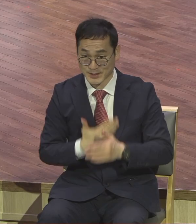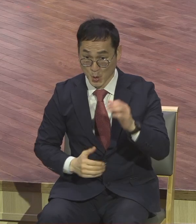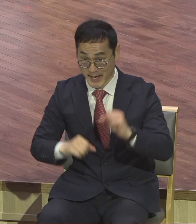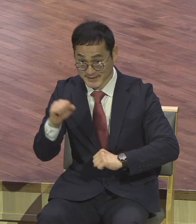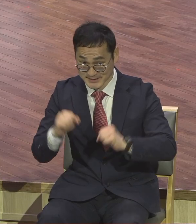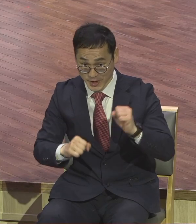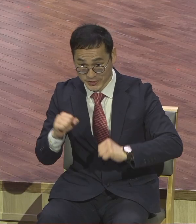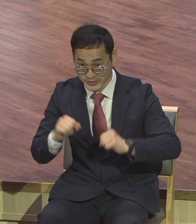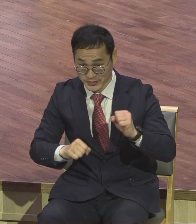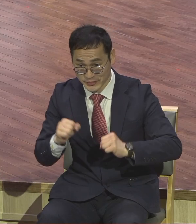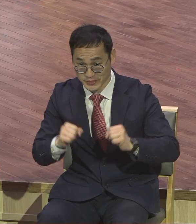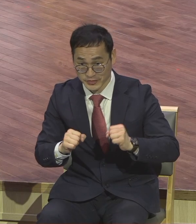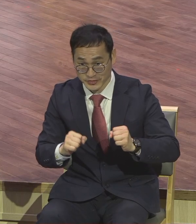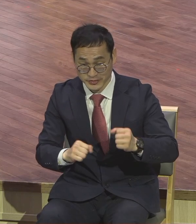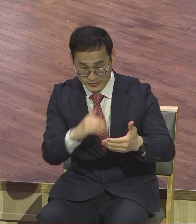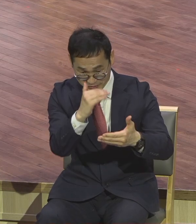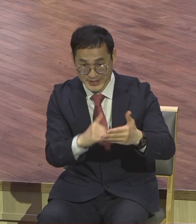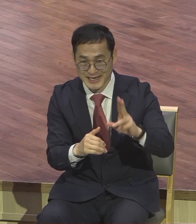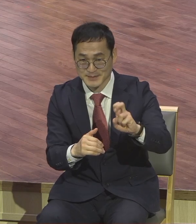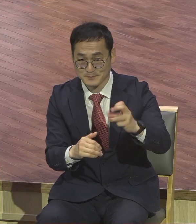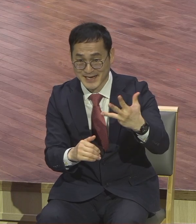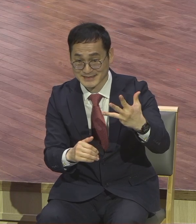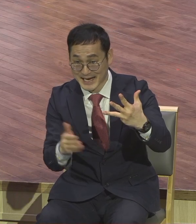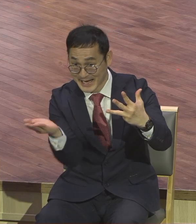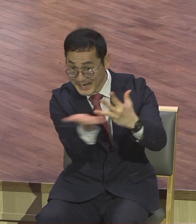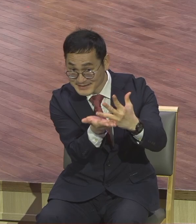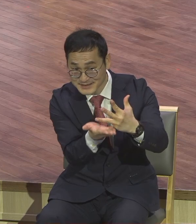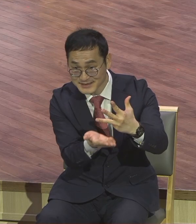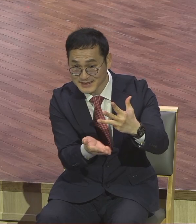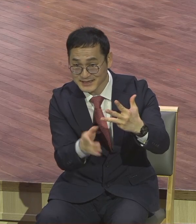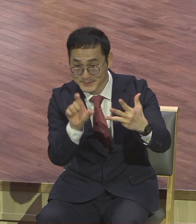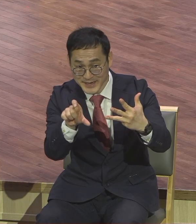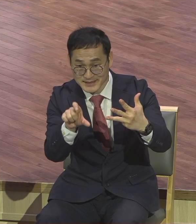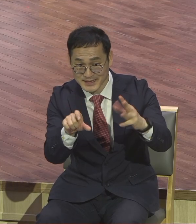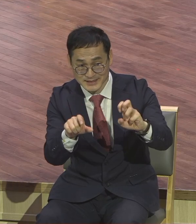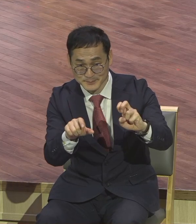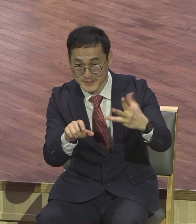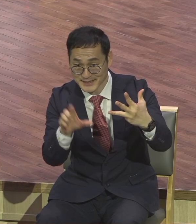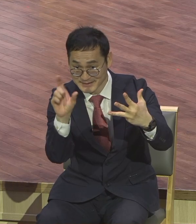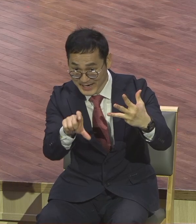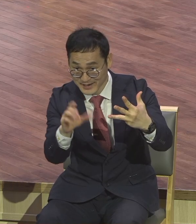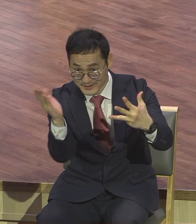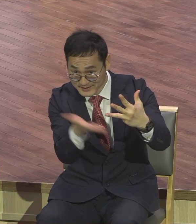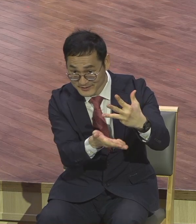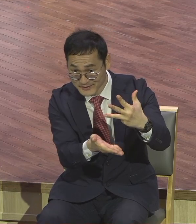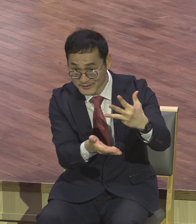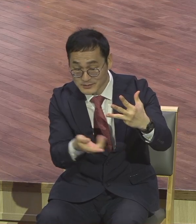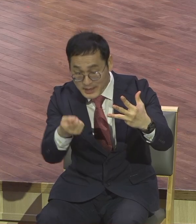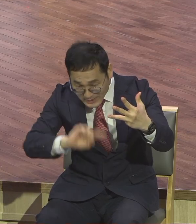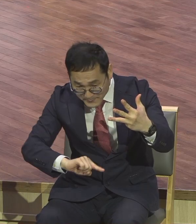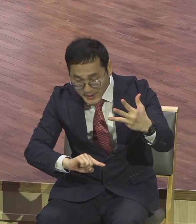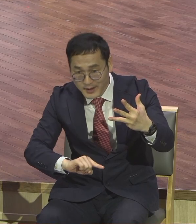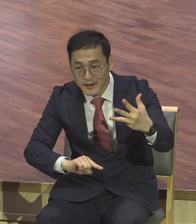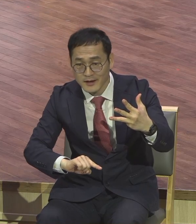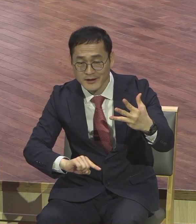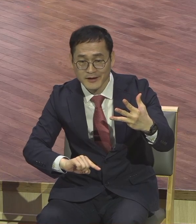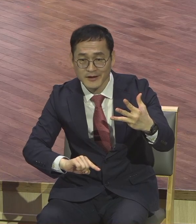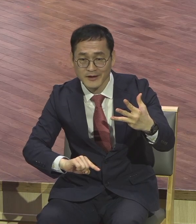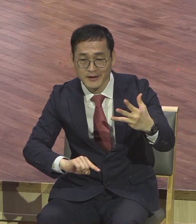말하잖아요 사도행견 28장까지 밖에 없어요. 28장까지 밖에 없는데 성경을 자세히 보면 사도행견 28장이 끝난